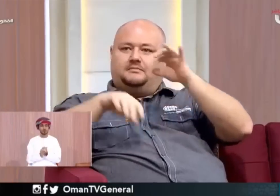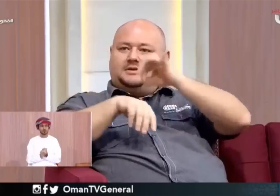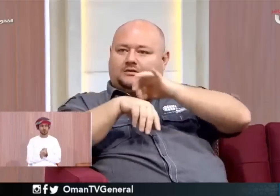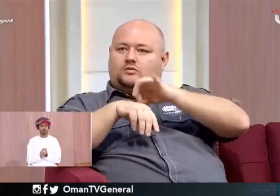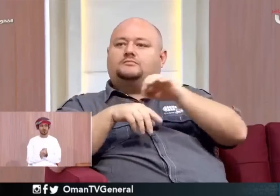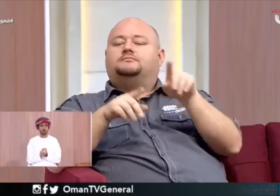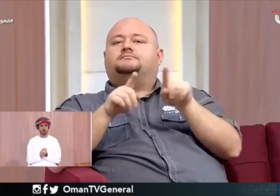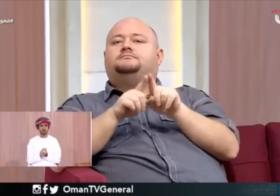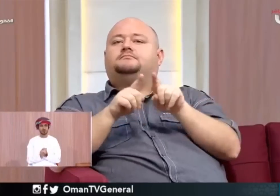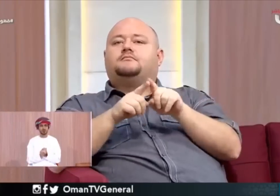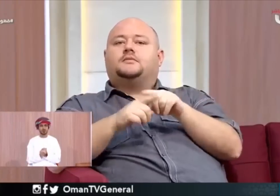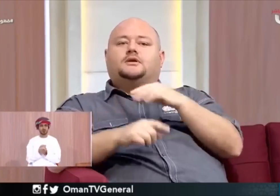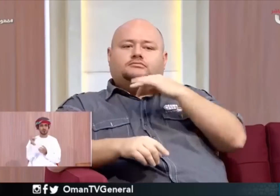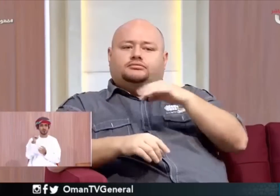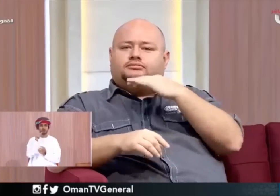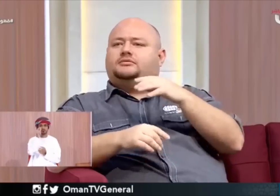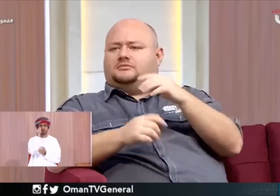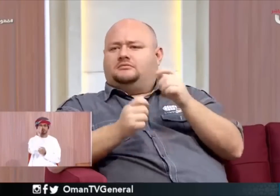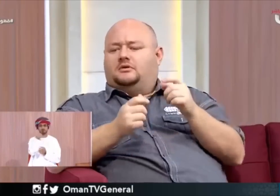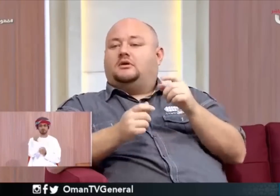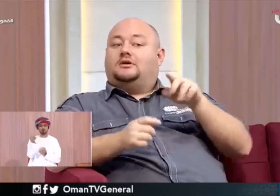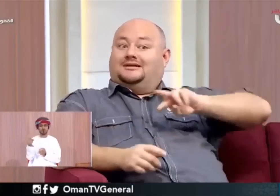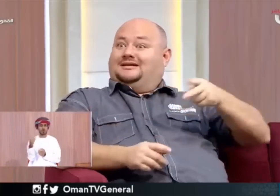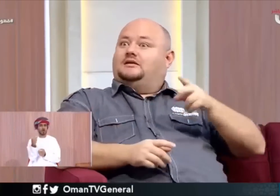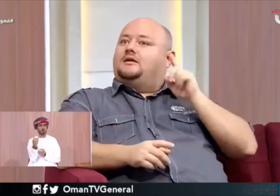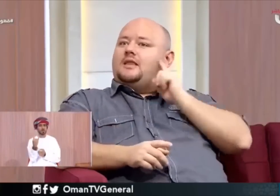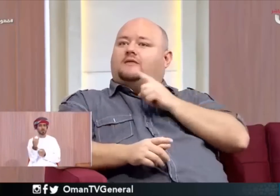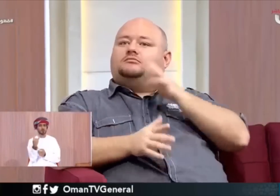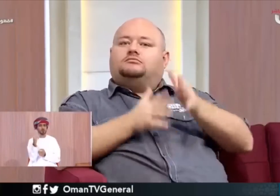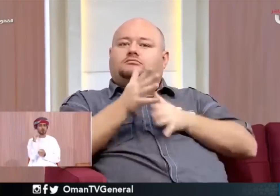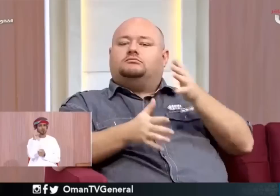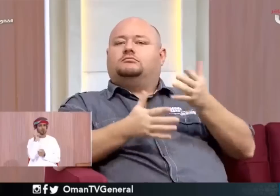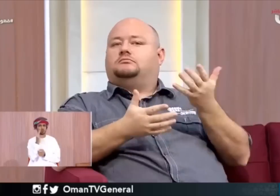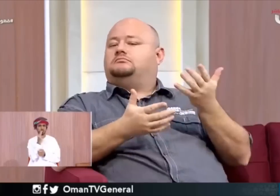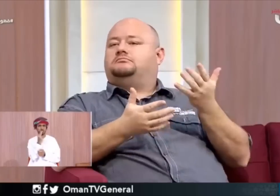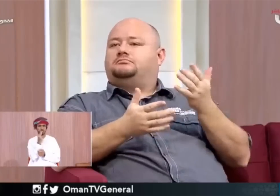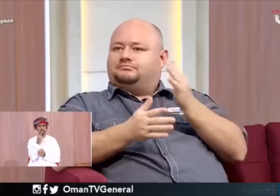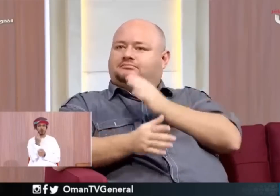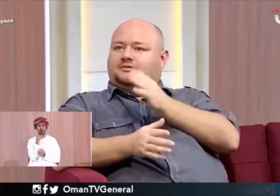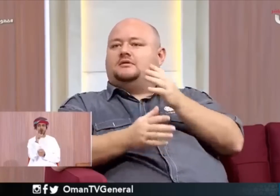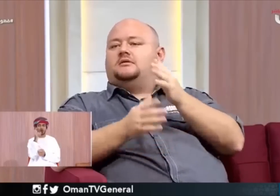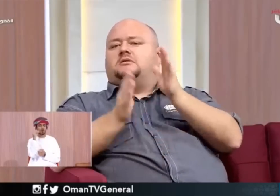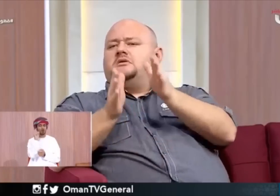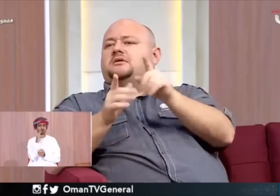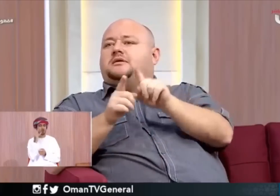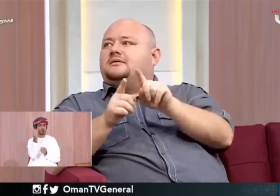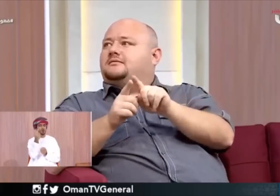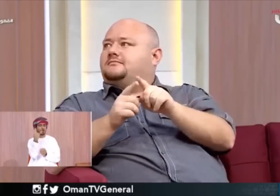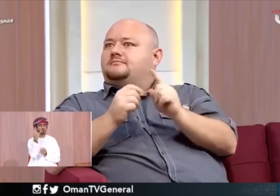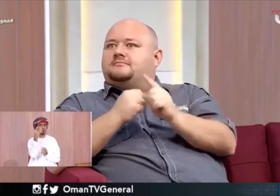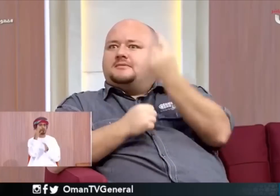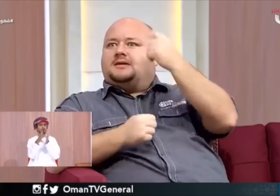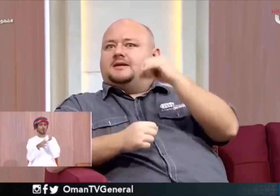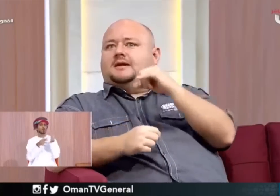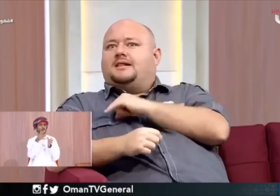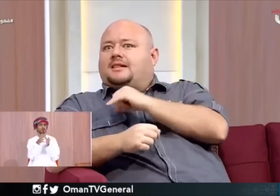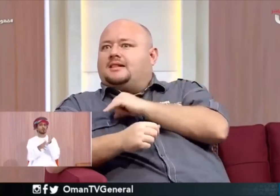عشر أشخاص يعني عشر مليون شخص موجودين يعني